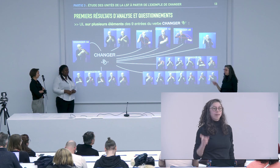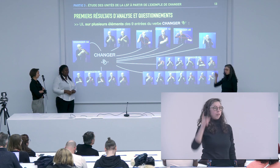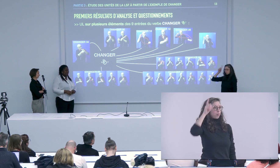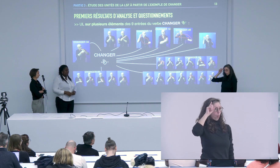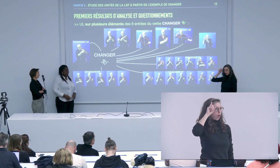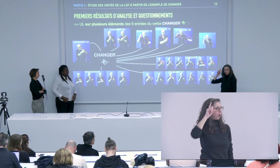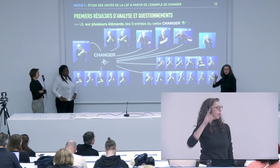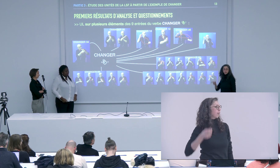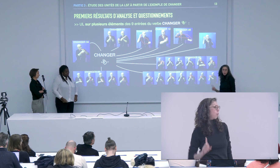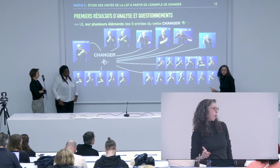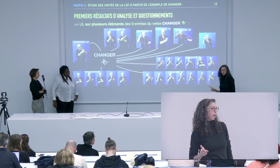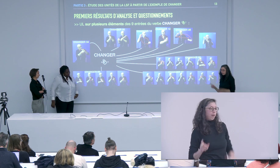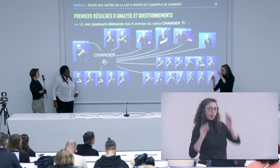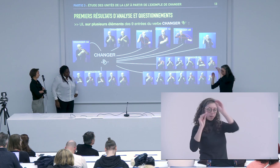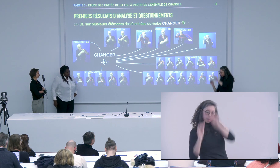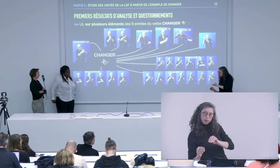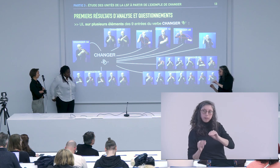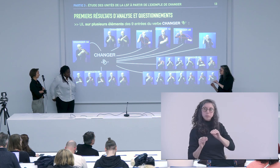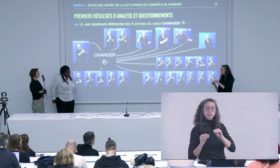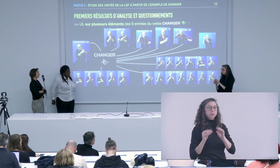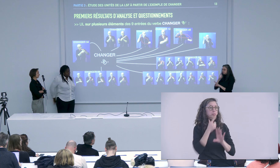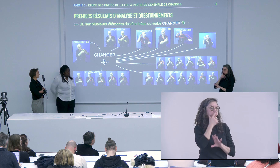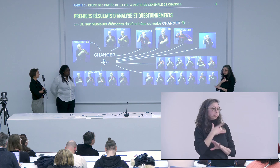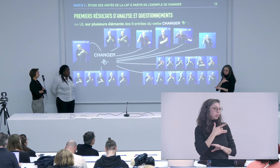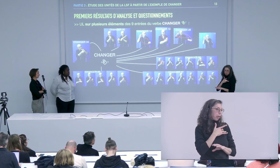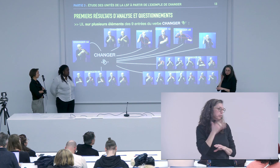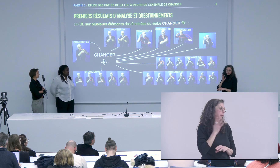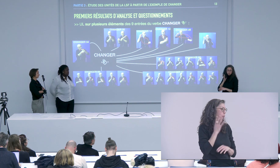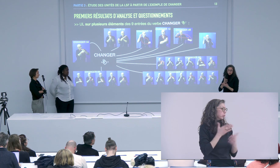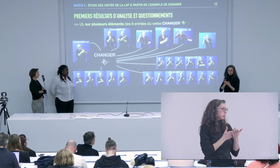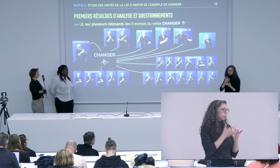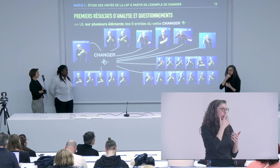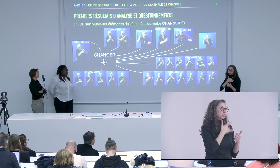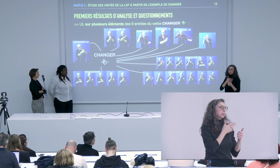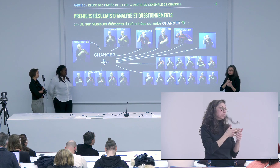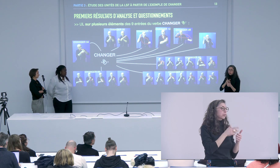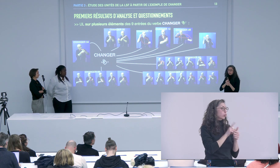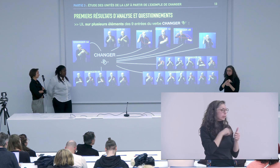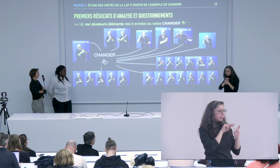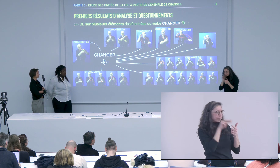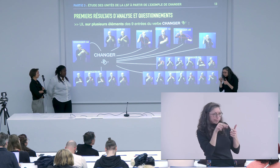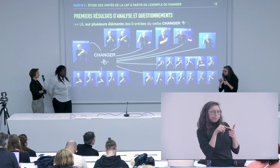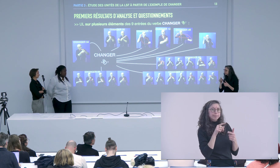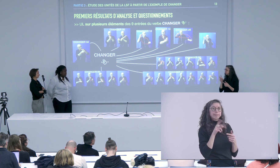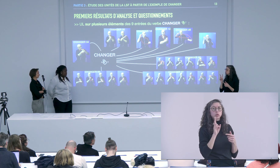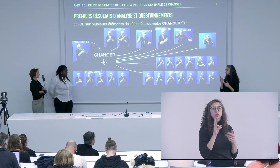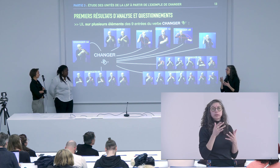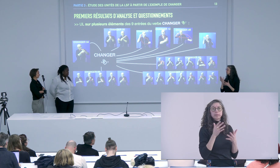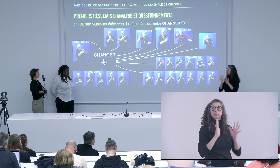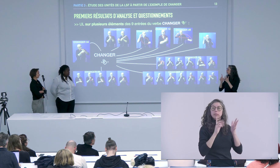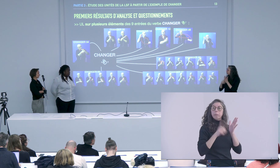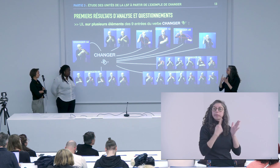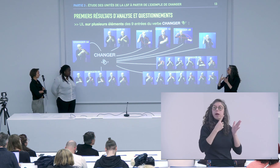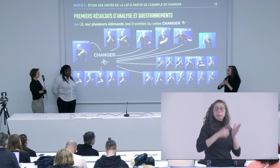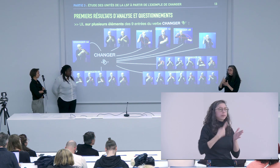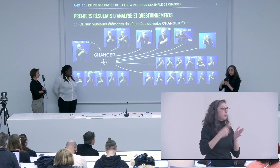ceinture plutôt le pourquoi au niveau de la tête qui descendait était une question d'énergie qu'on voulait y mettre ou pas ça c'était une